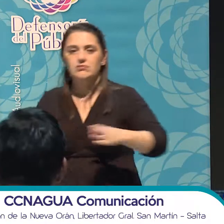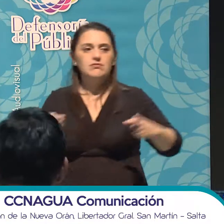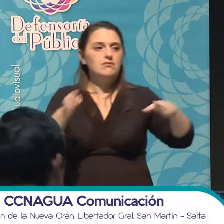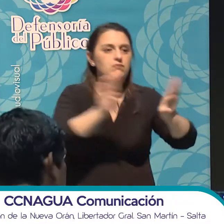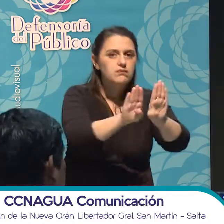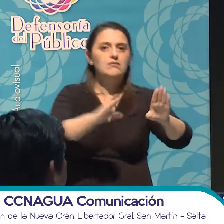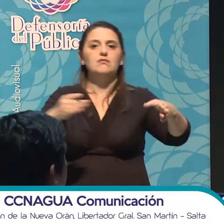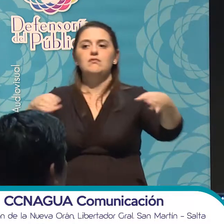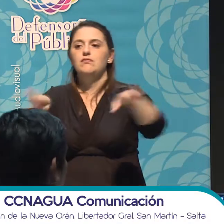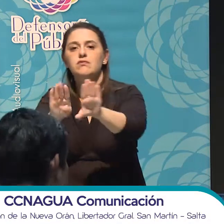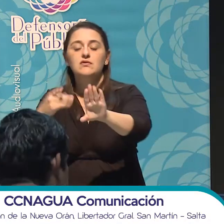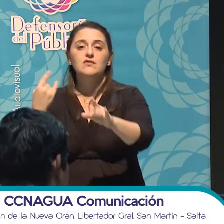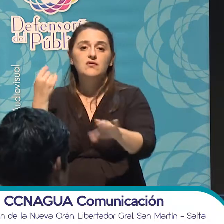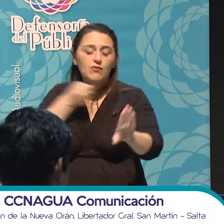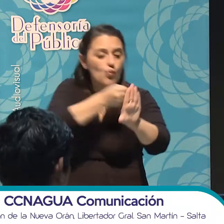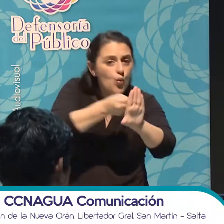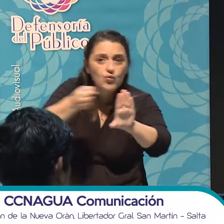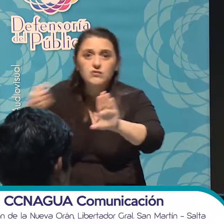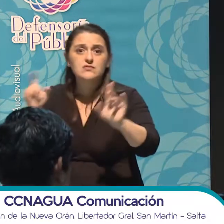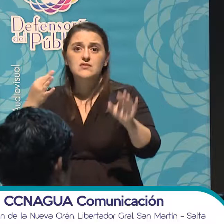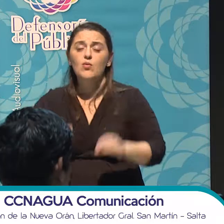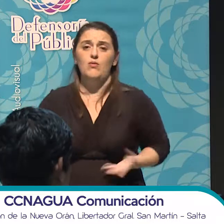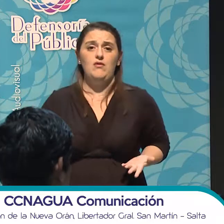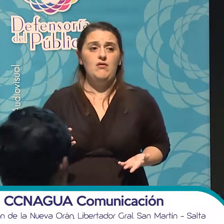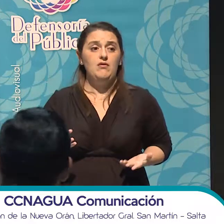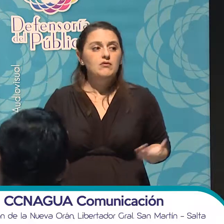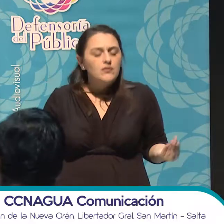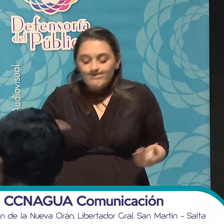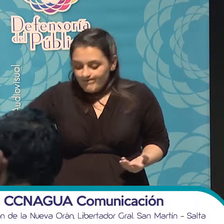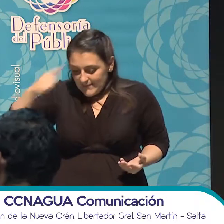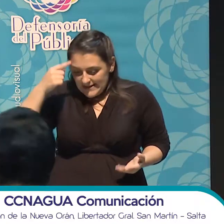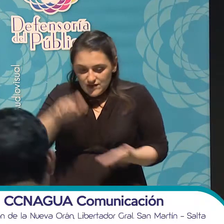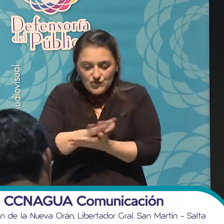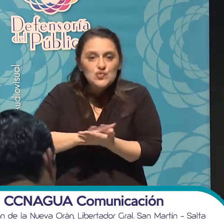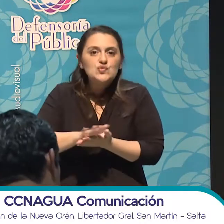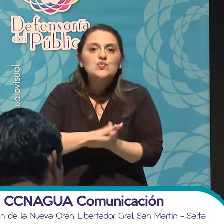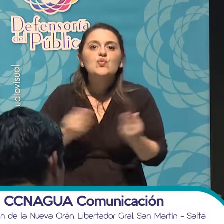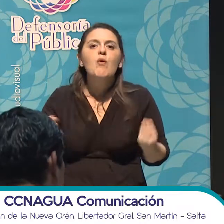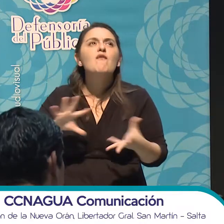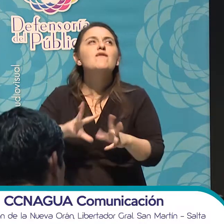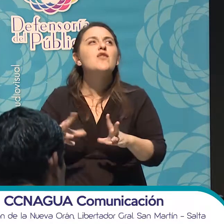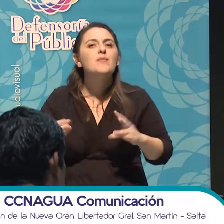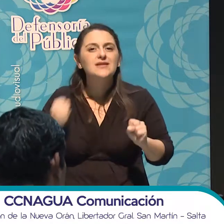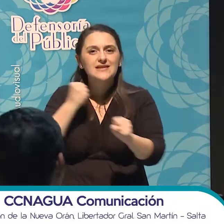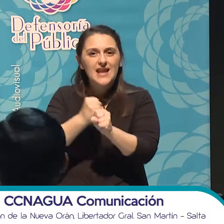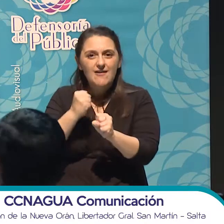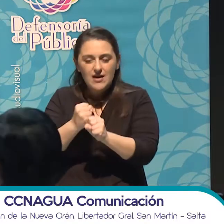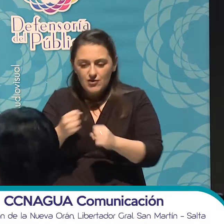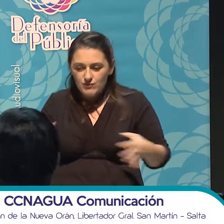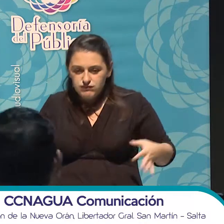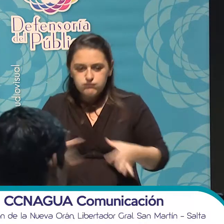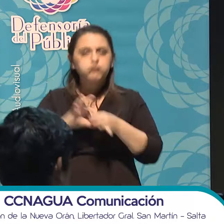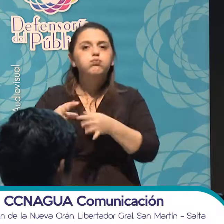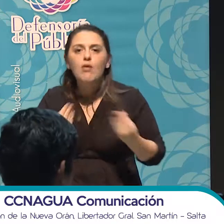han cerrado y van a seguir cerrados. Entonces, ¿cómo generamos nosotros un mecanismo de encuentro entre nosotros?